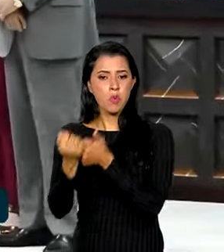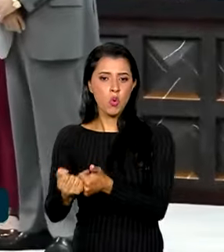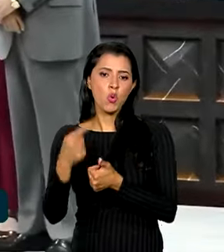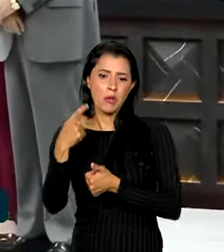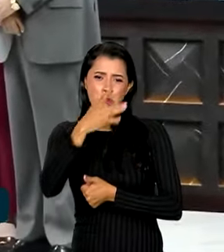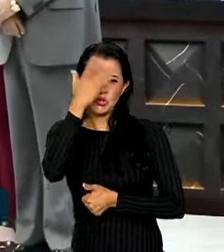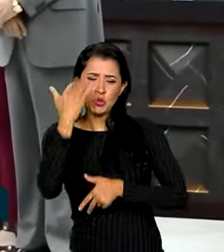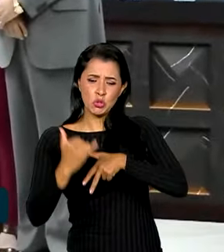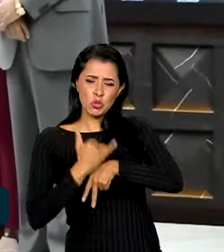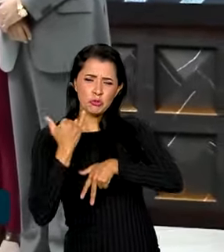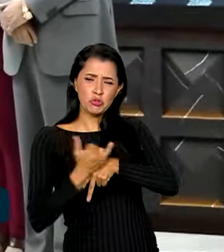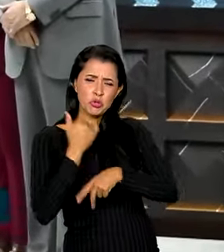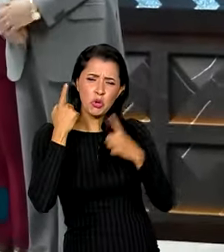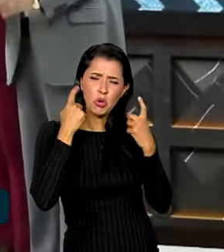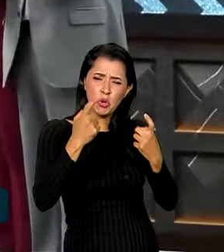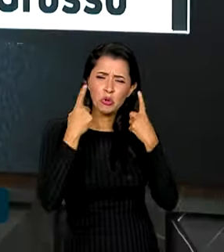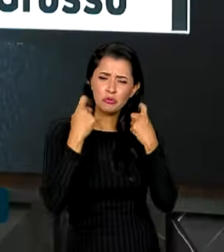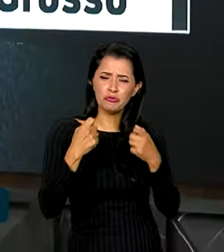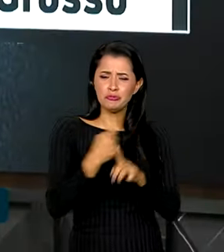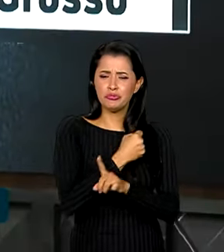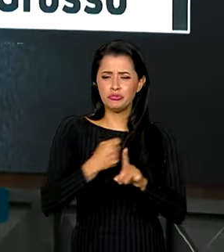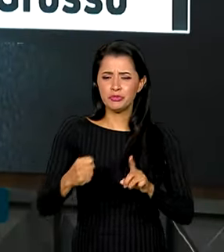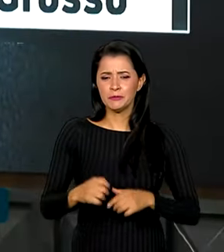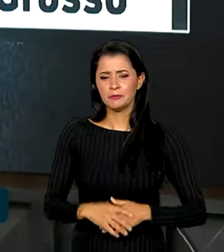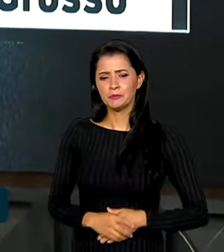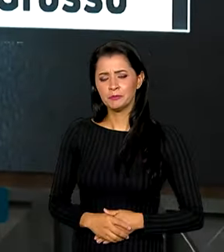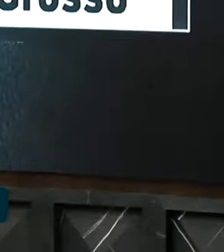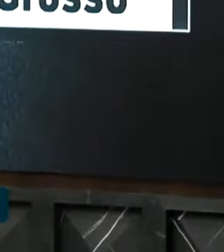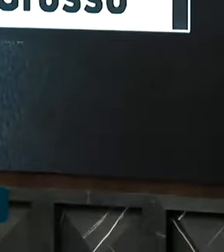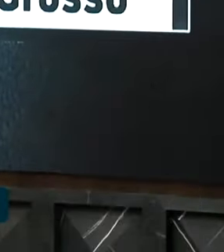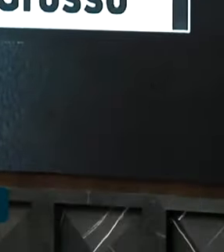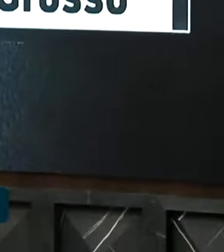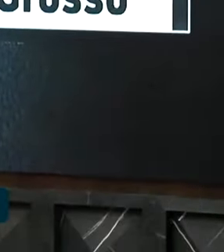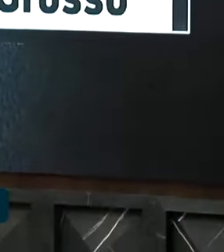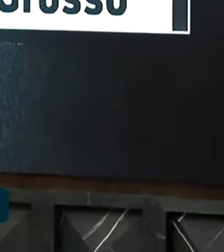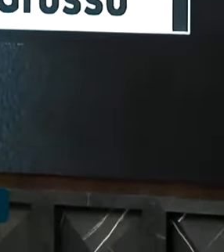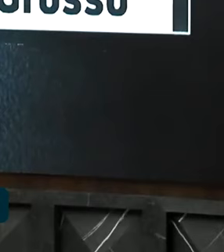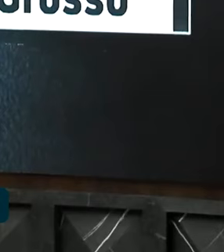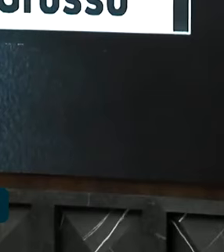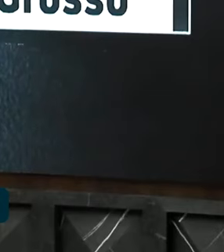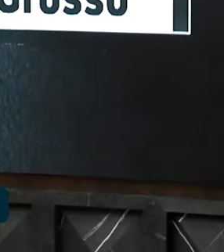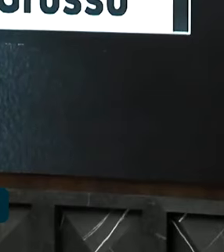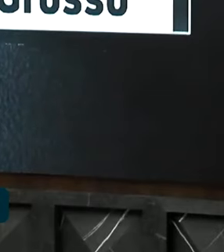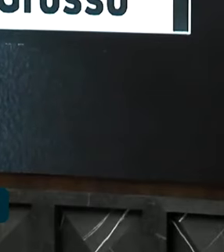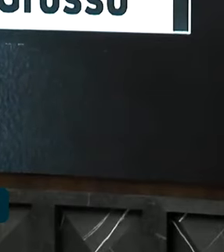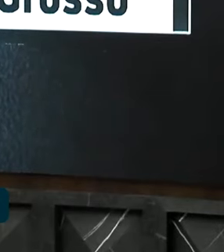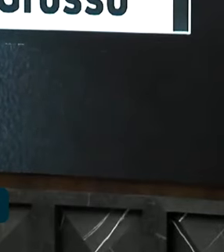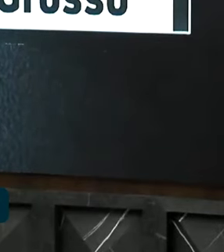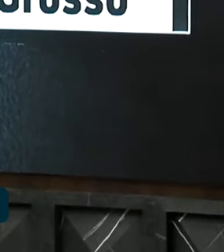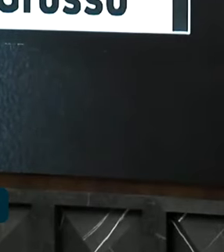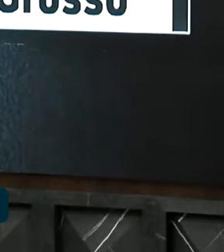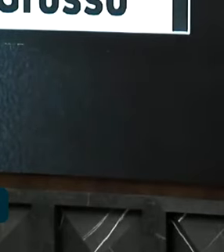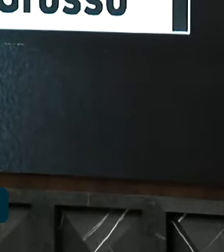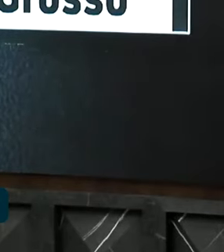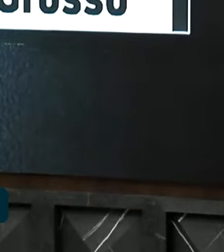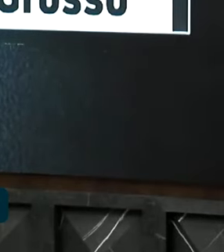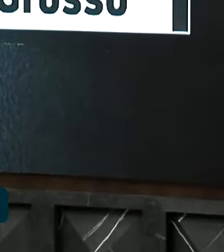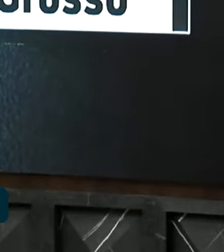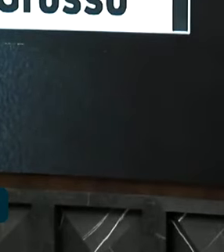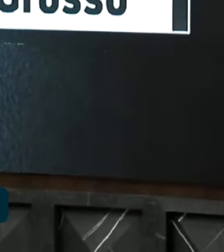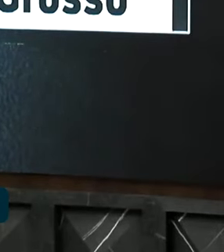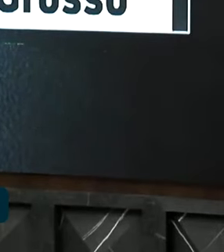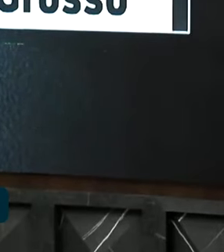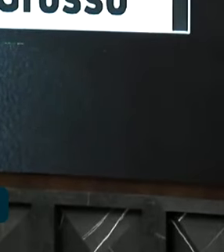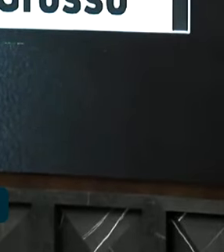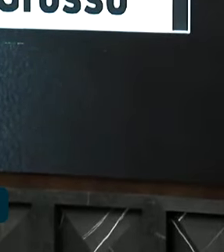para as vítimas de violência doméstica. Nós entregamos hoje viaturas para as delegacias da mulher, para as